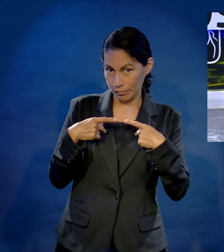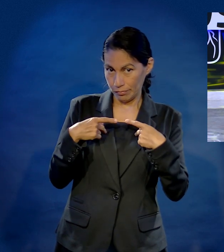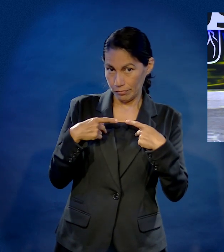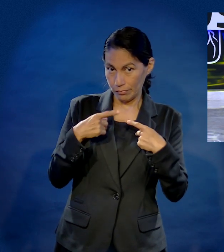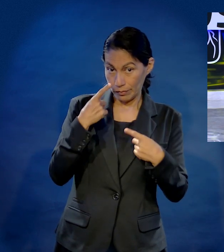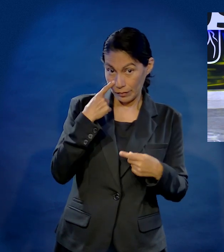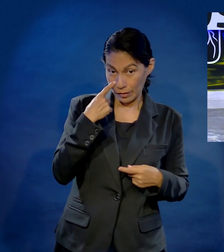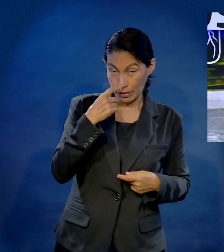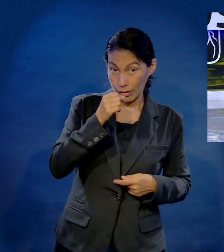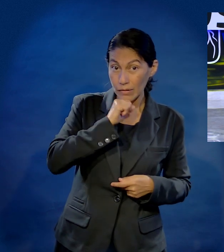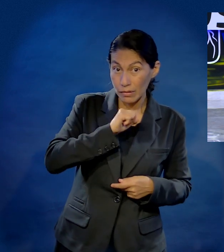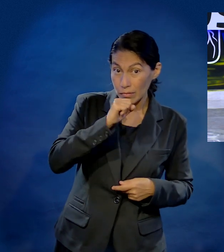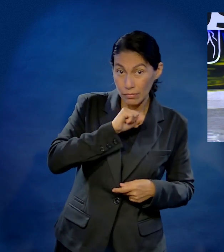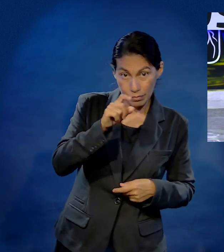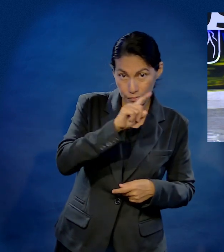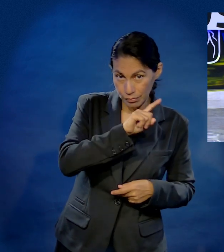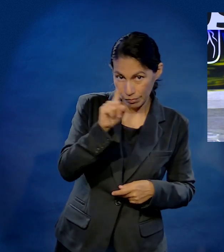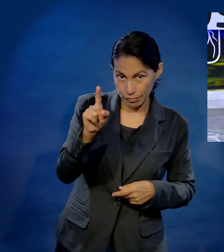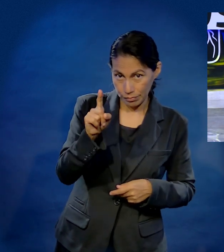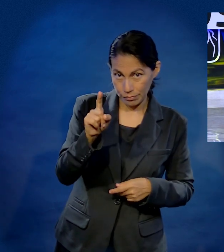Miren, no es por chismes, para que usted esté bien enterado.